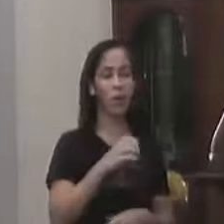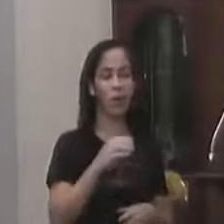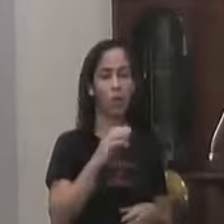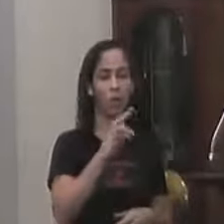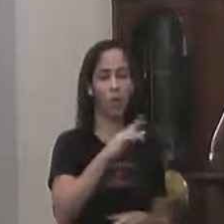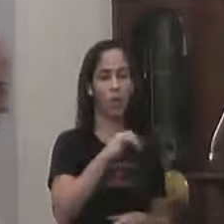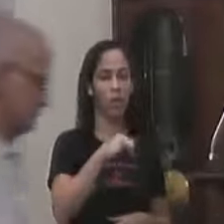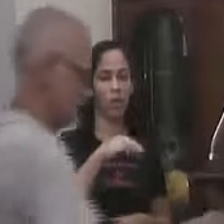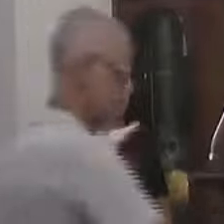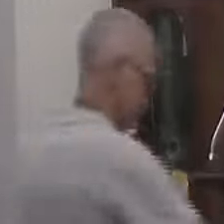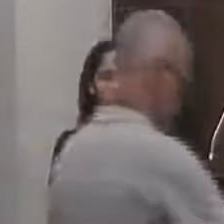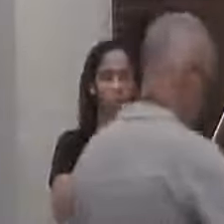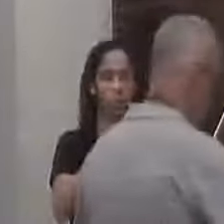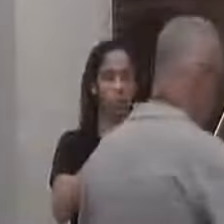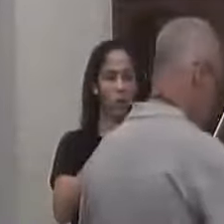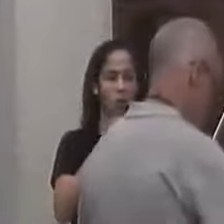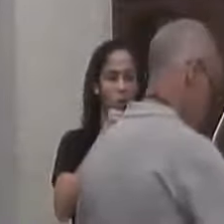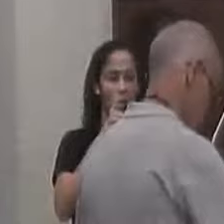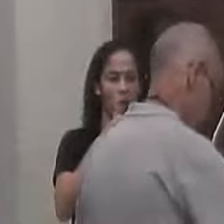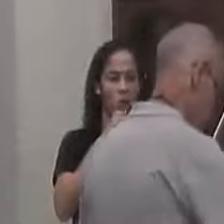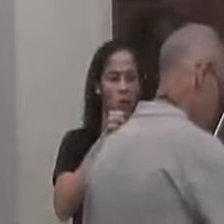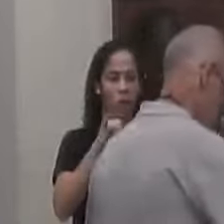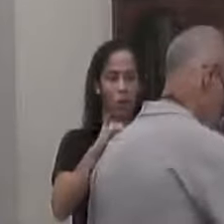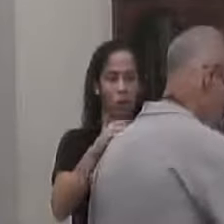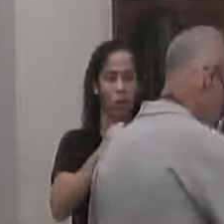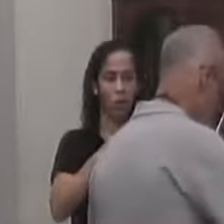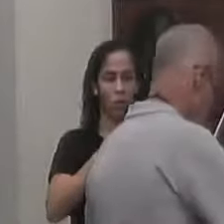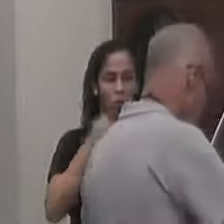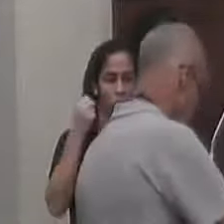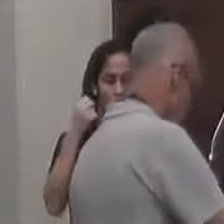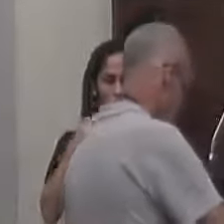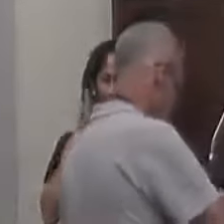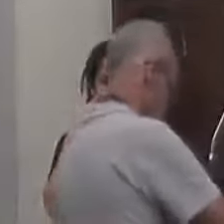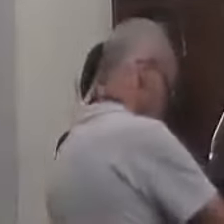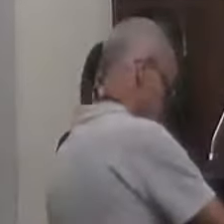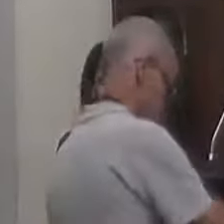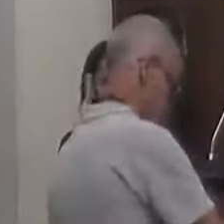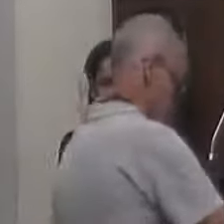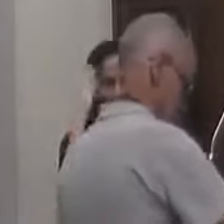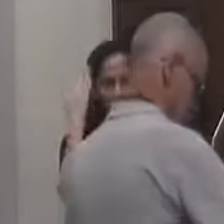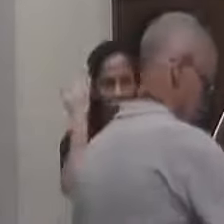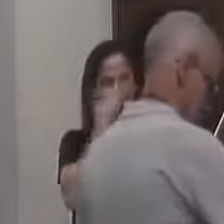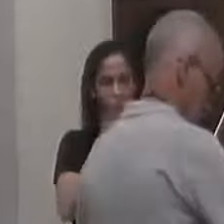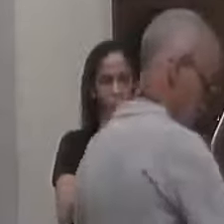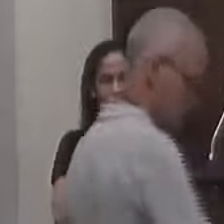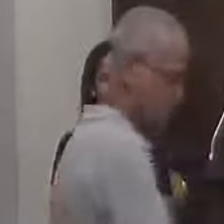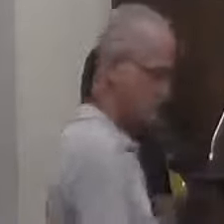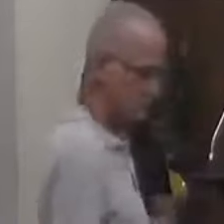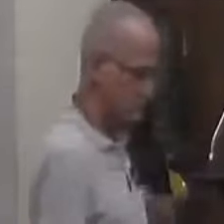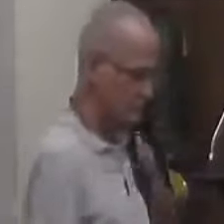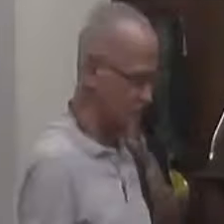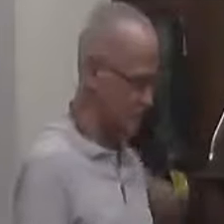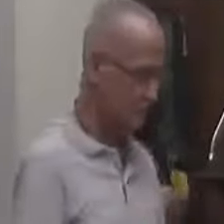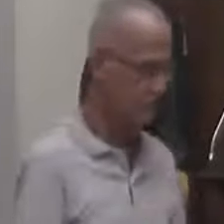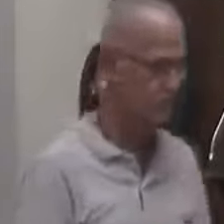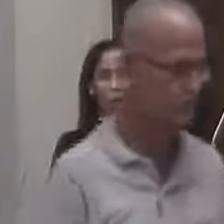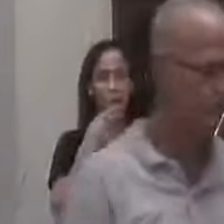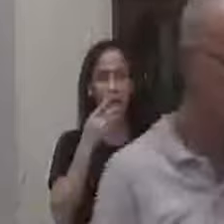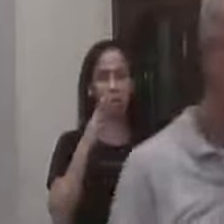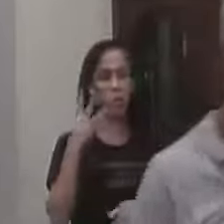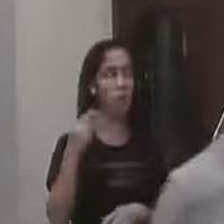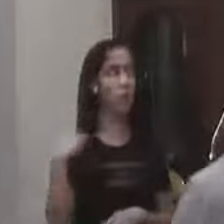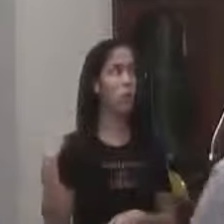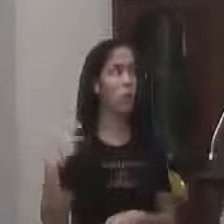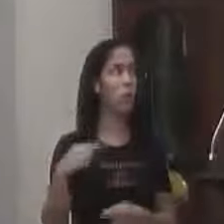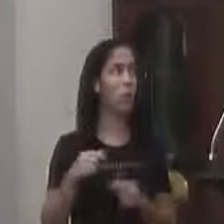trabalhado isso De uma forma muito clara Por fim Quero ressaltar E queria muito Fazer um apelo A todos